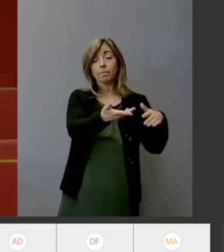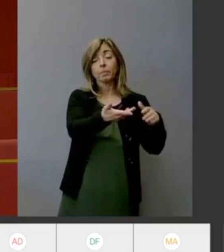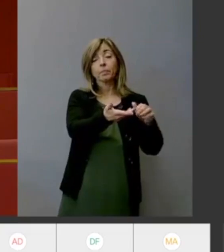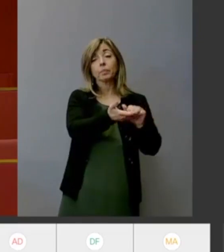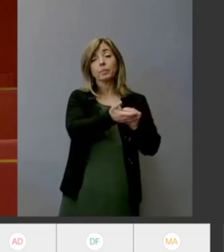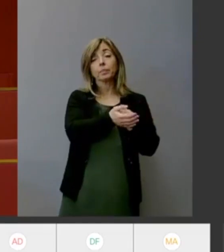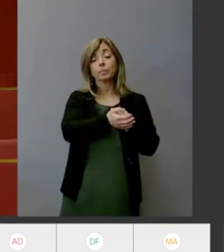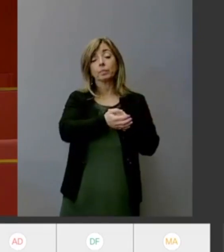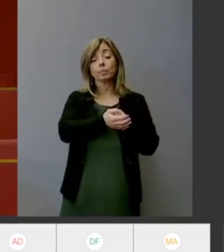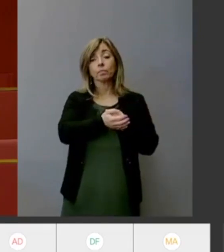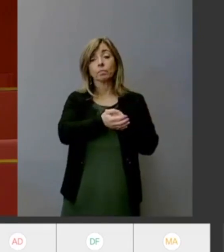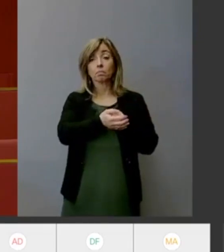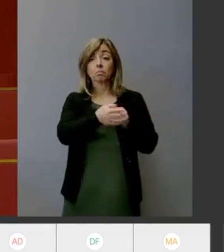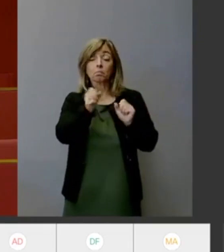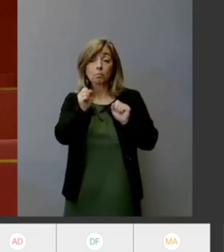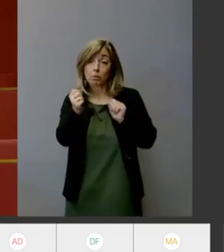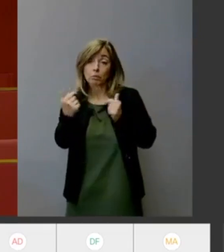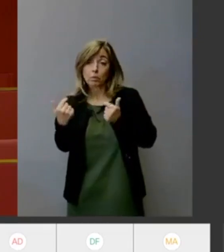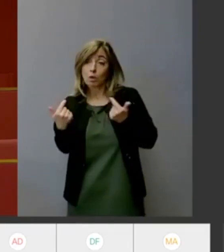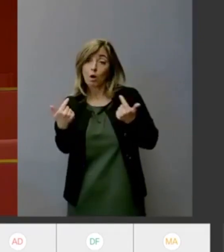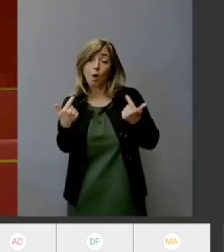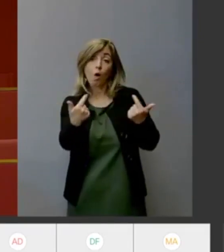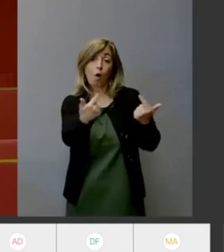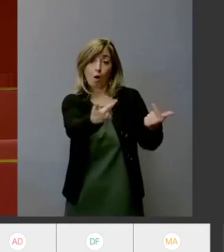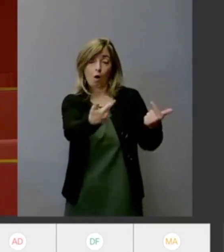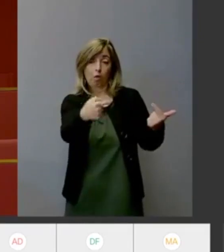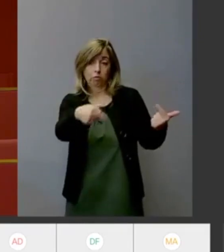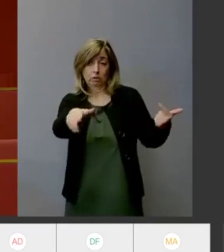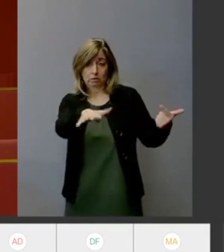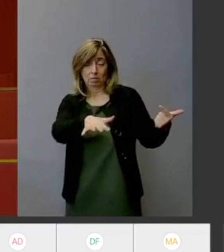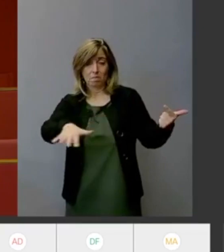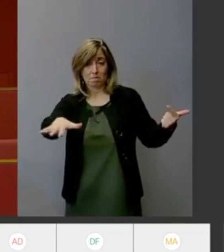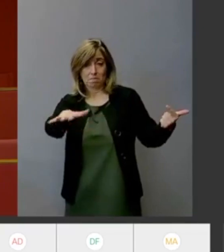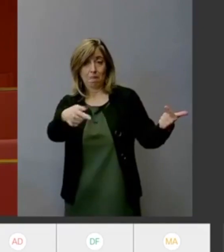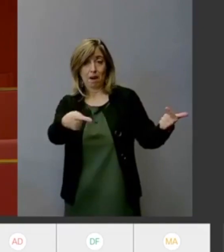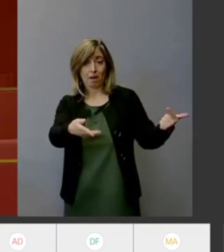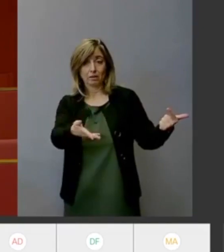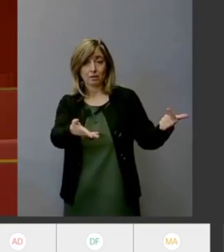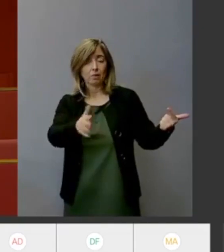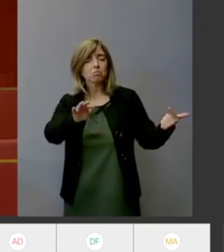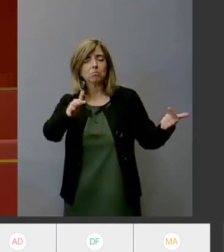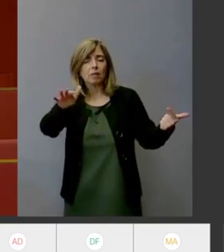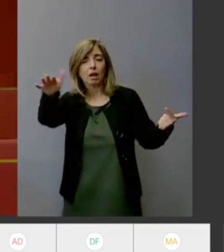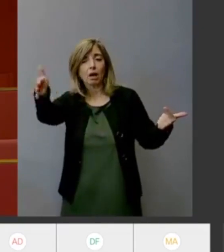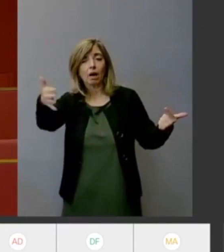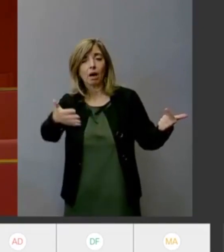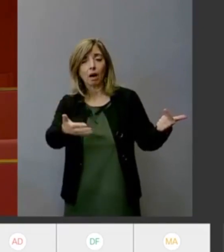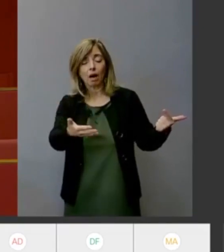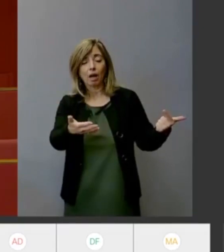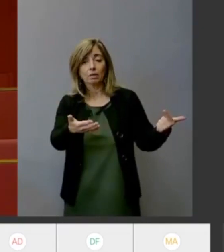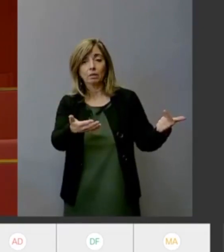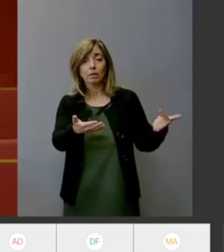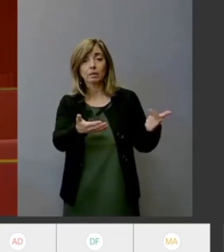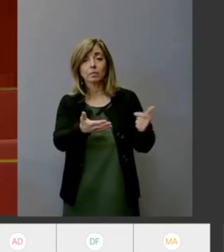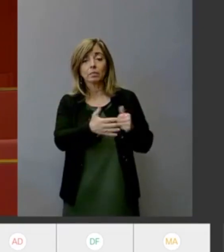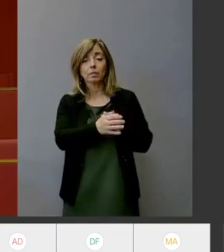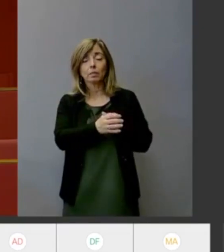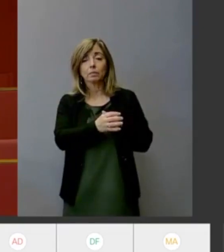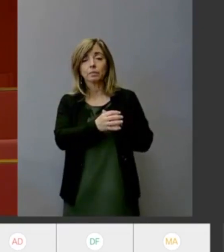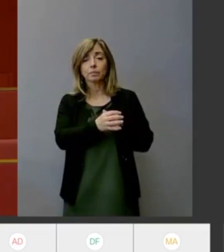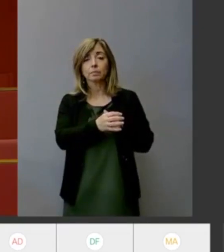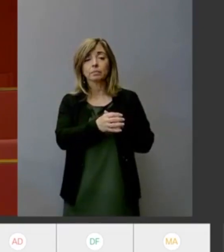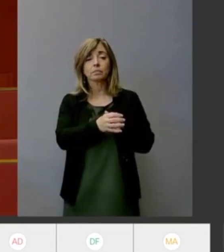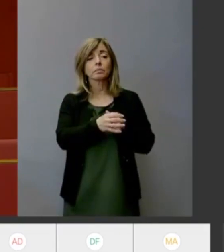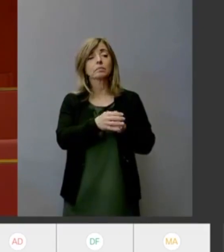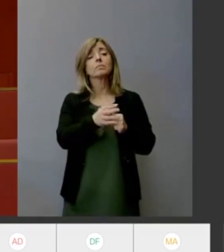come offerta o dati al al a quelli che pare essere scritti nel come intenzione da